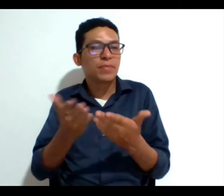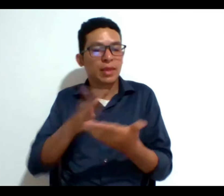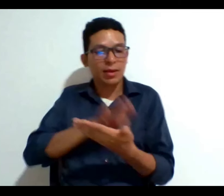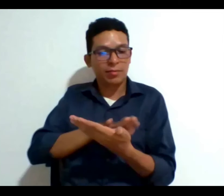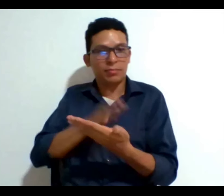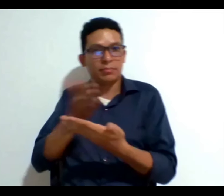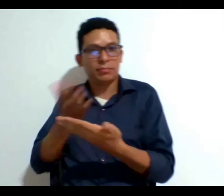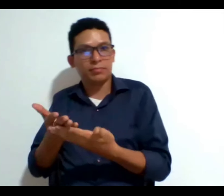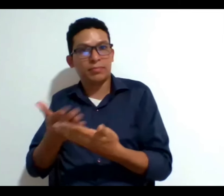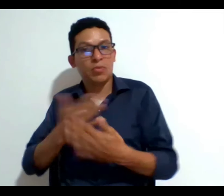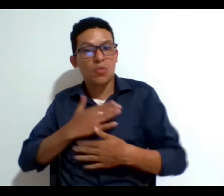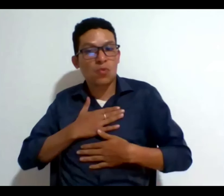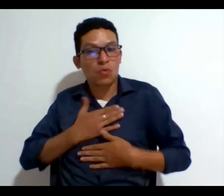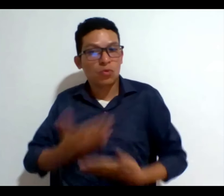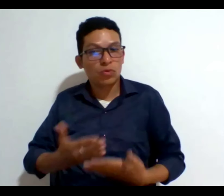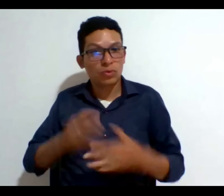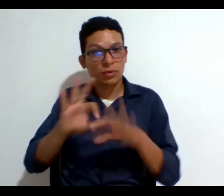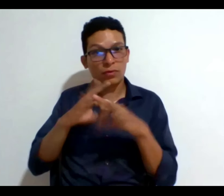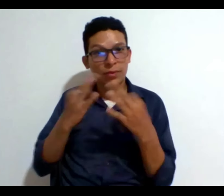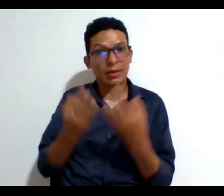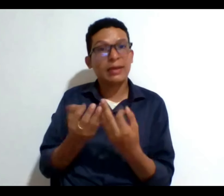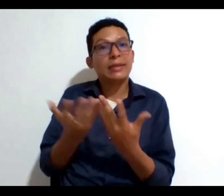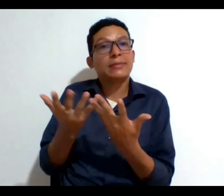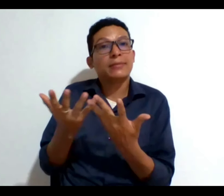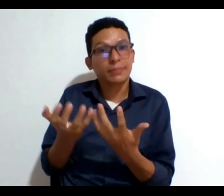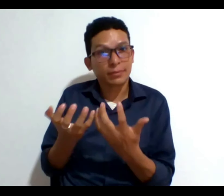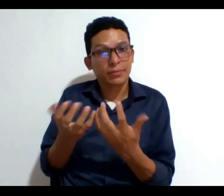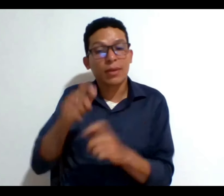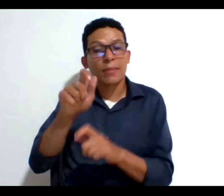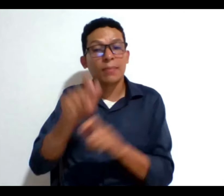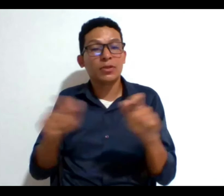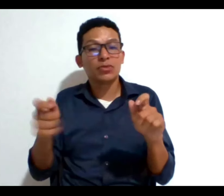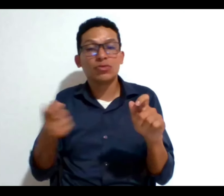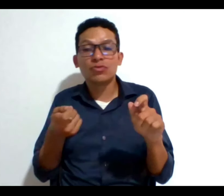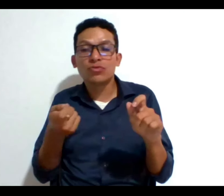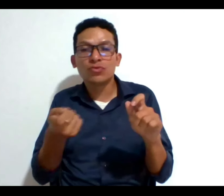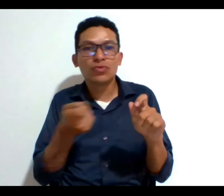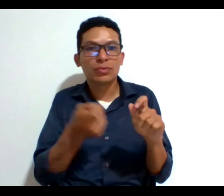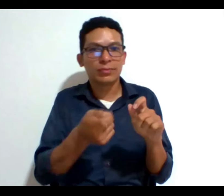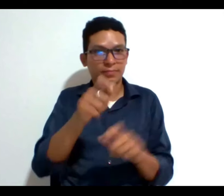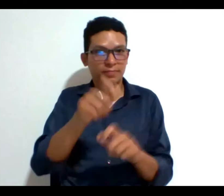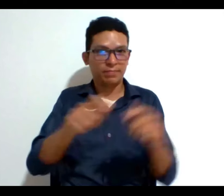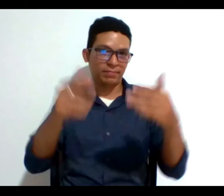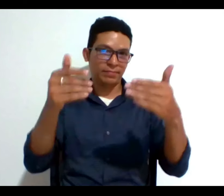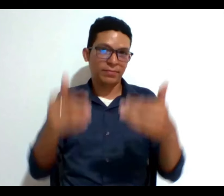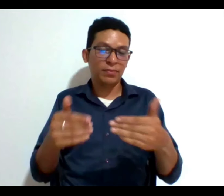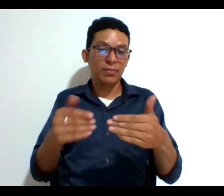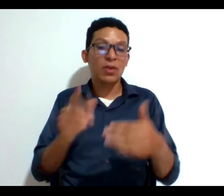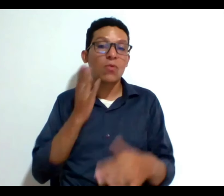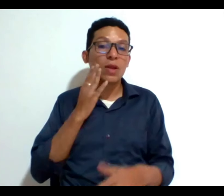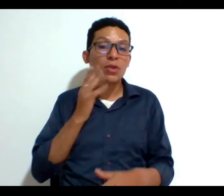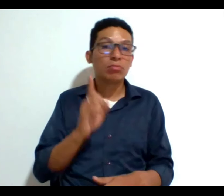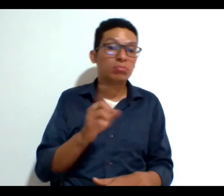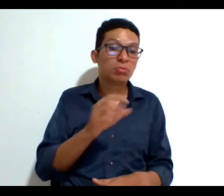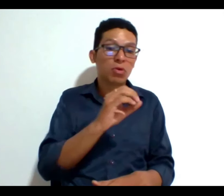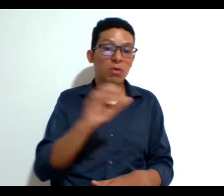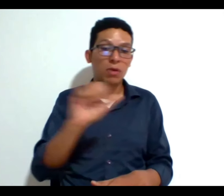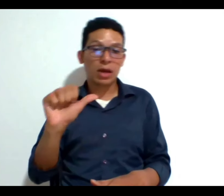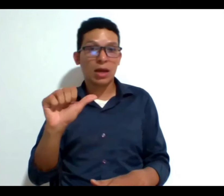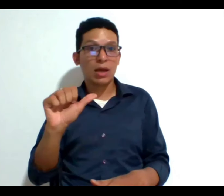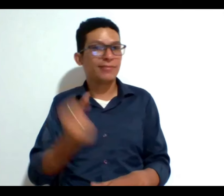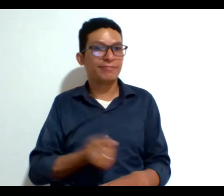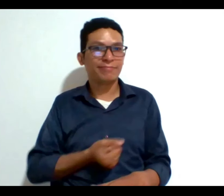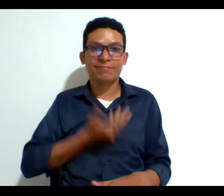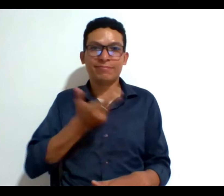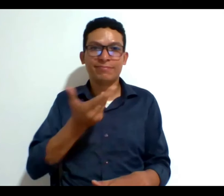la voluntad que hacen los familiares o las personas cercanas a las personas con discapacidad cuando él o ella no pueden manifestar su